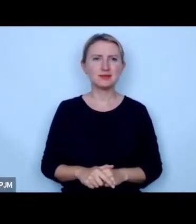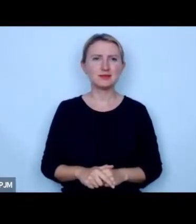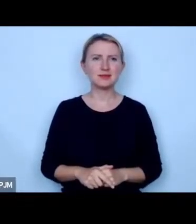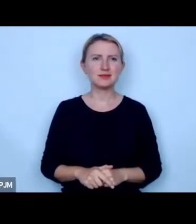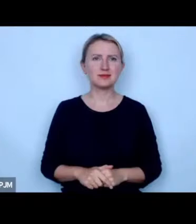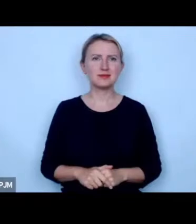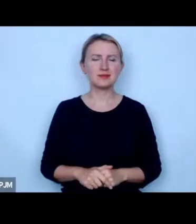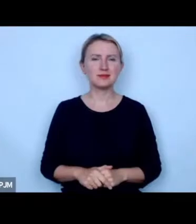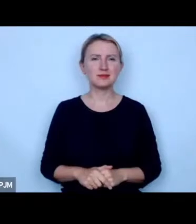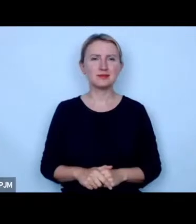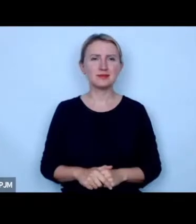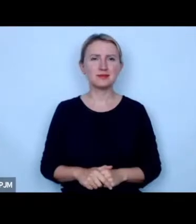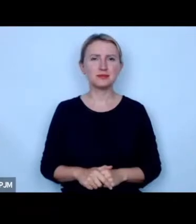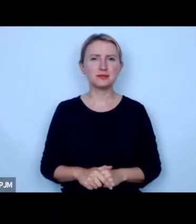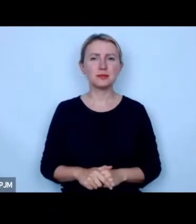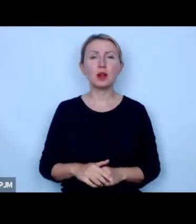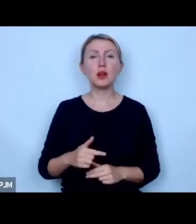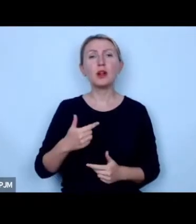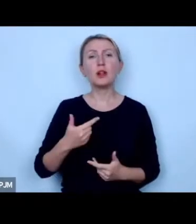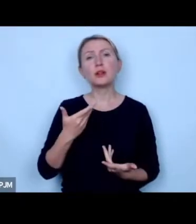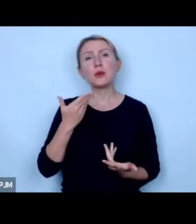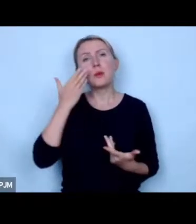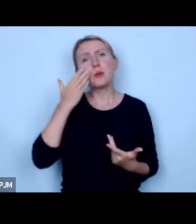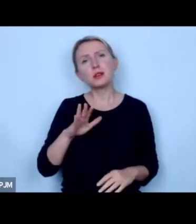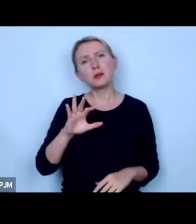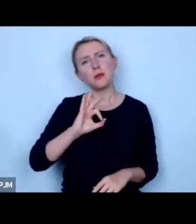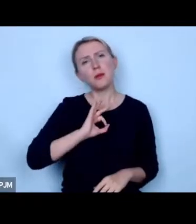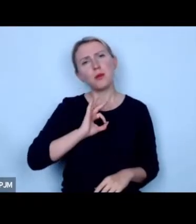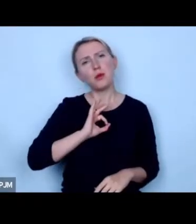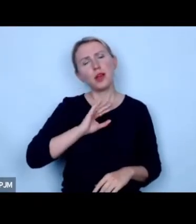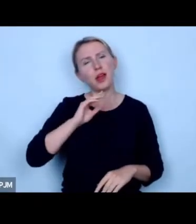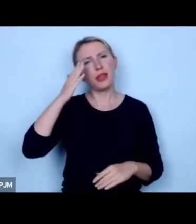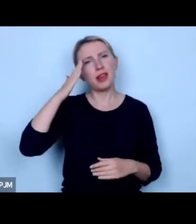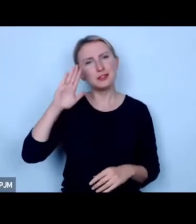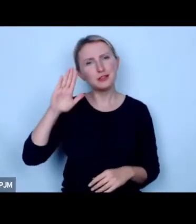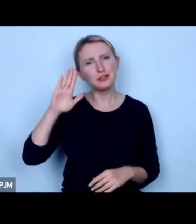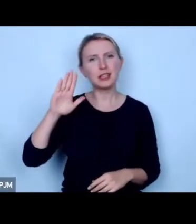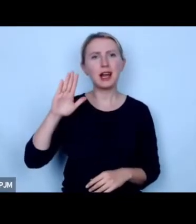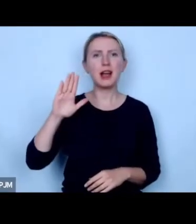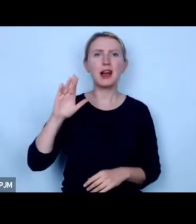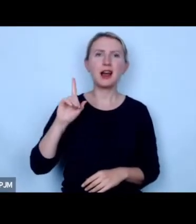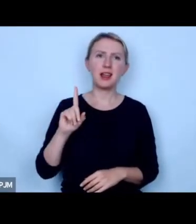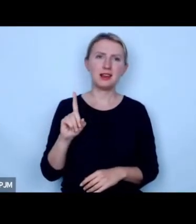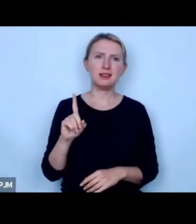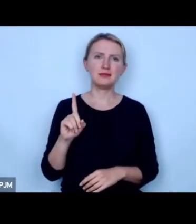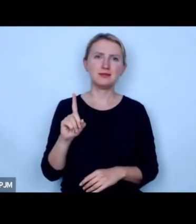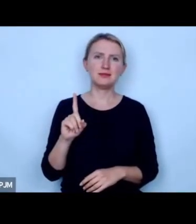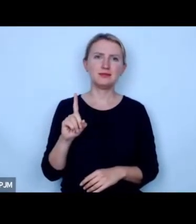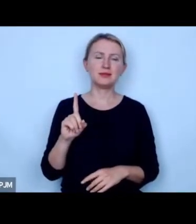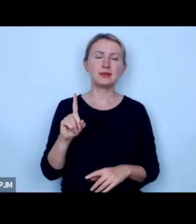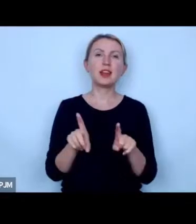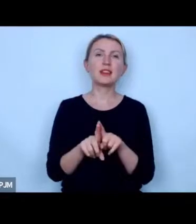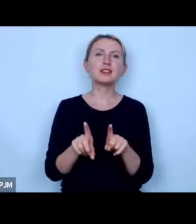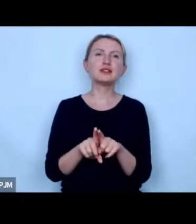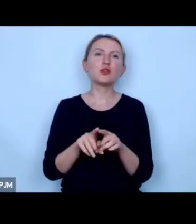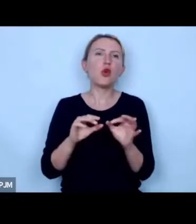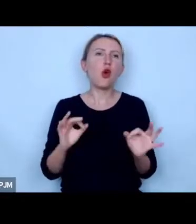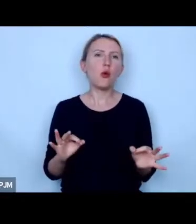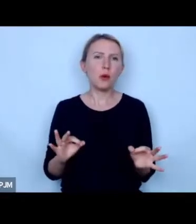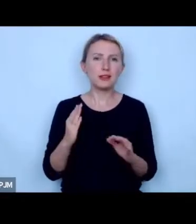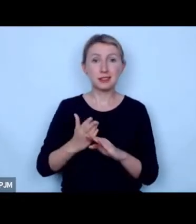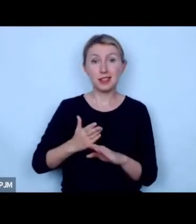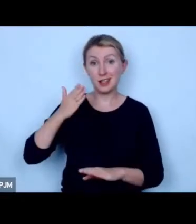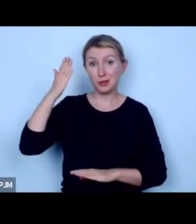to jest bardziej też moja bardziej moja nadzieja ale ale również obecne i